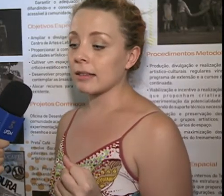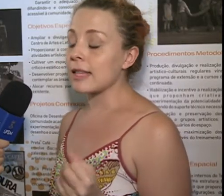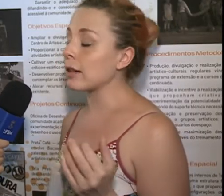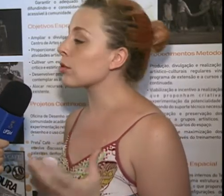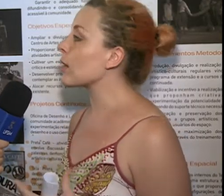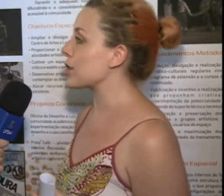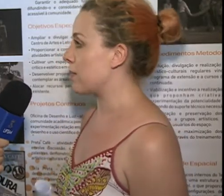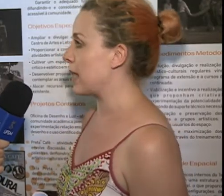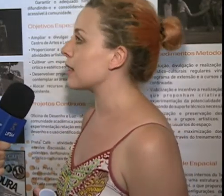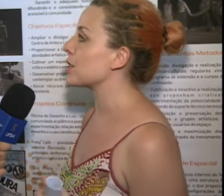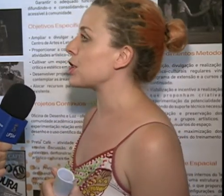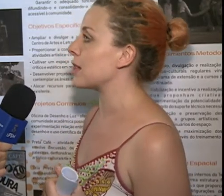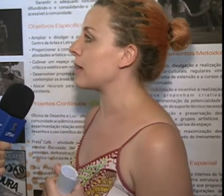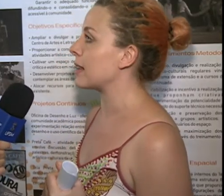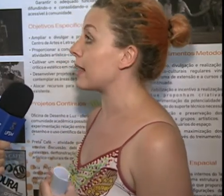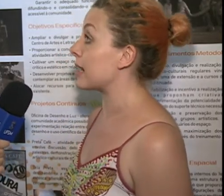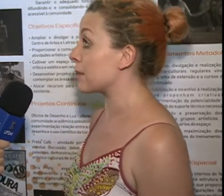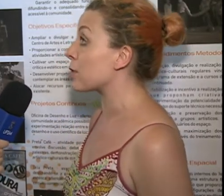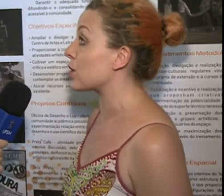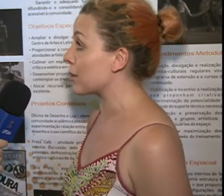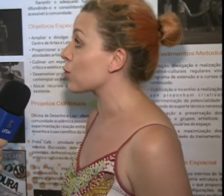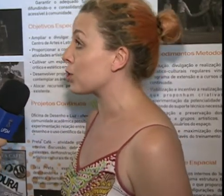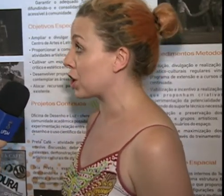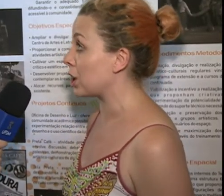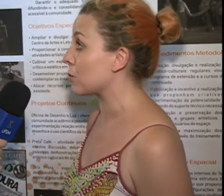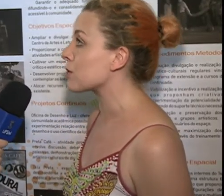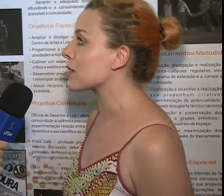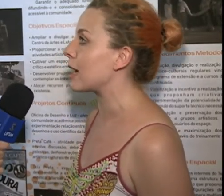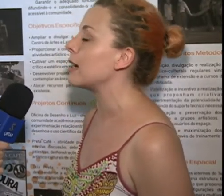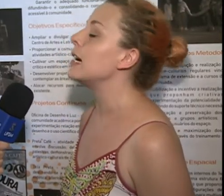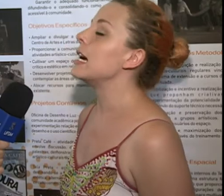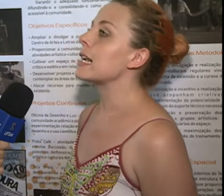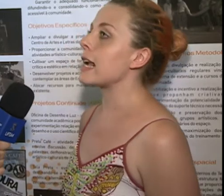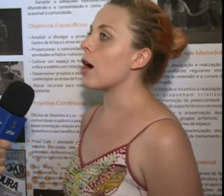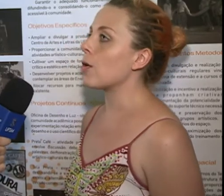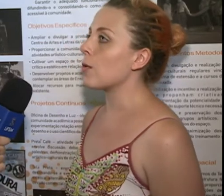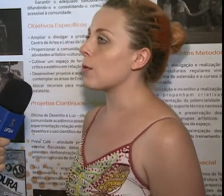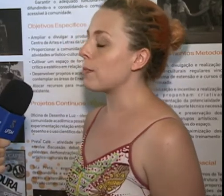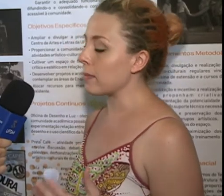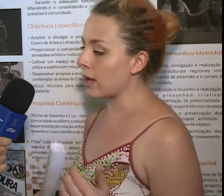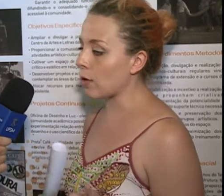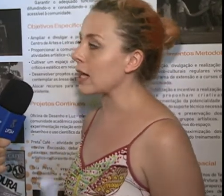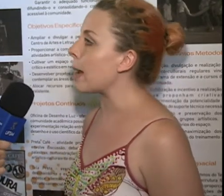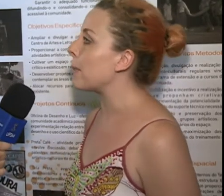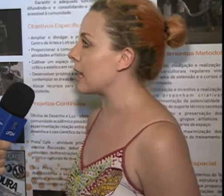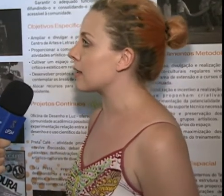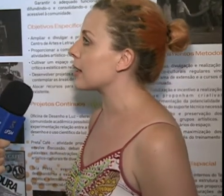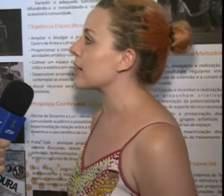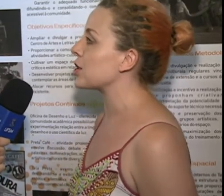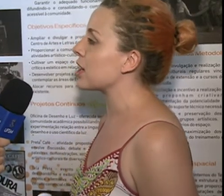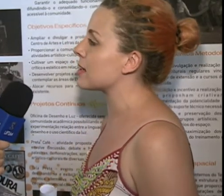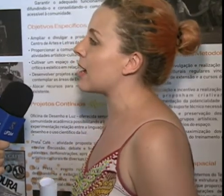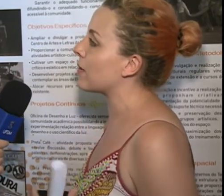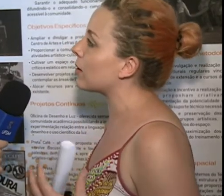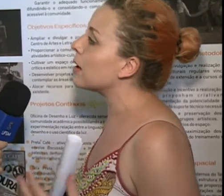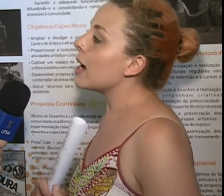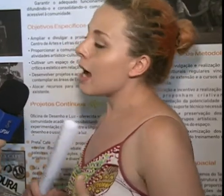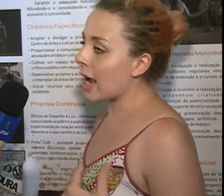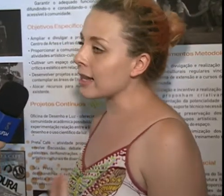Dentro do Caixa Preta, a gente também tem três projetos contínuos, que é o primeiro é o Tela Preta, que a gente reserva, cada